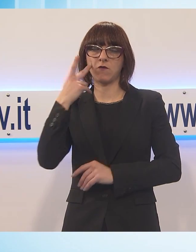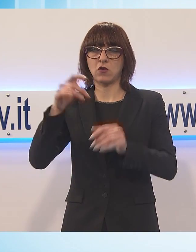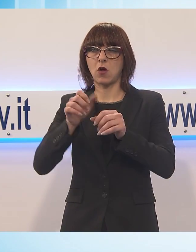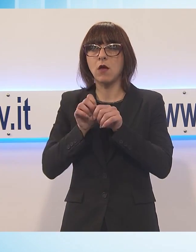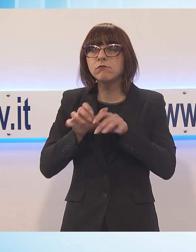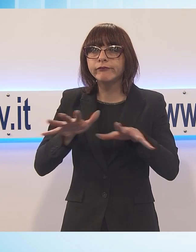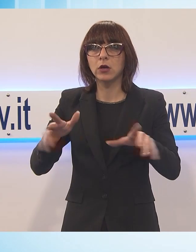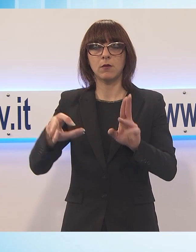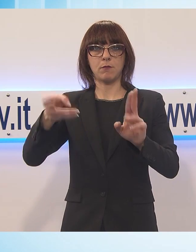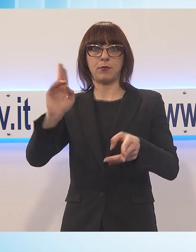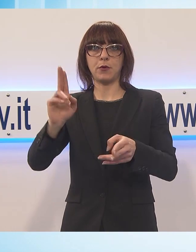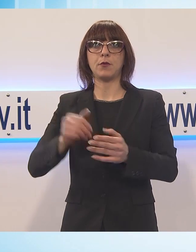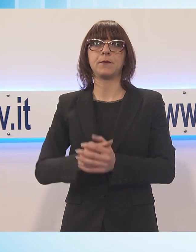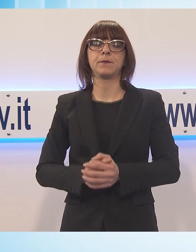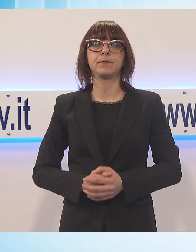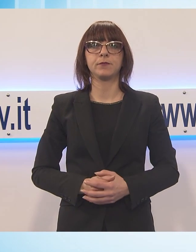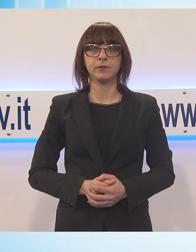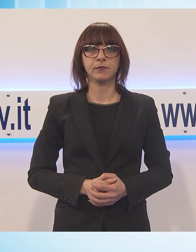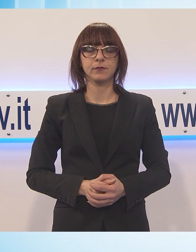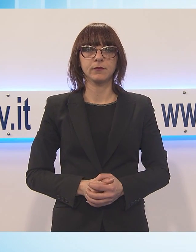permettere una pianificazione più consona.